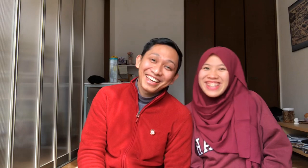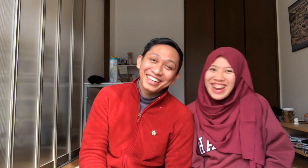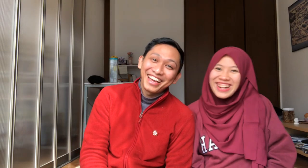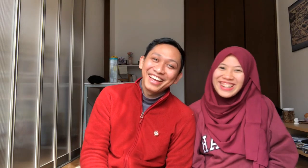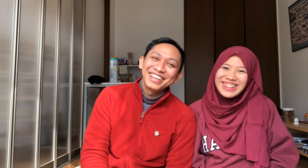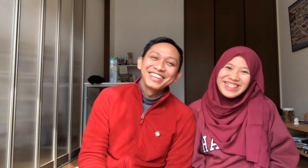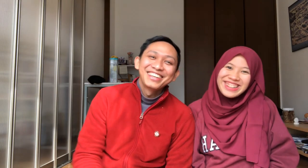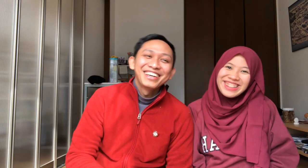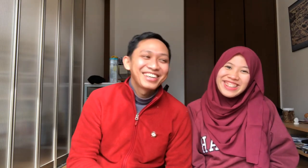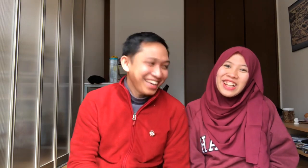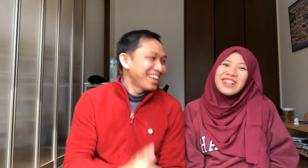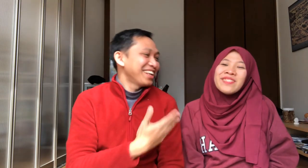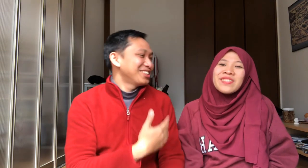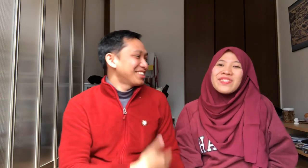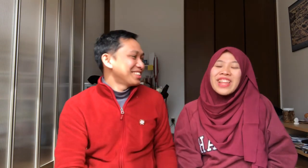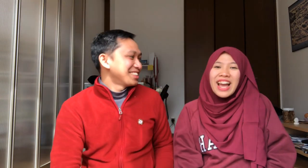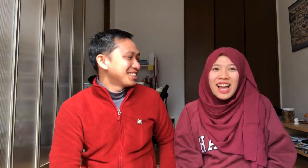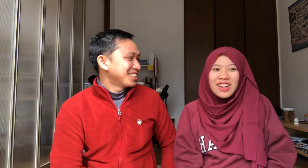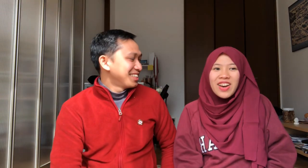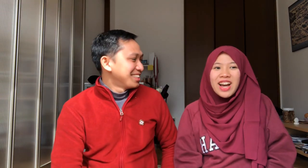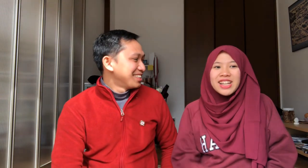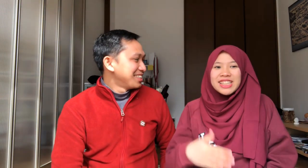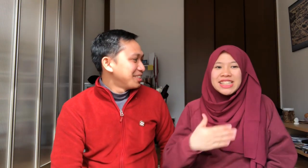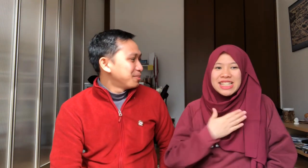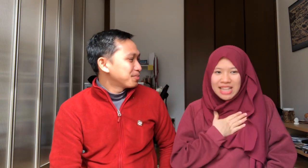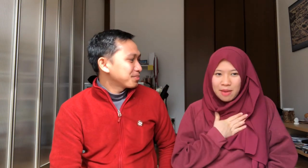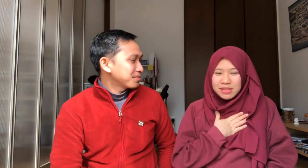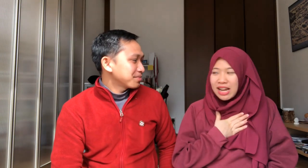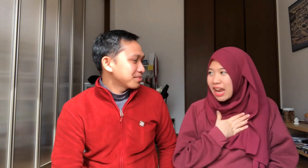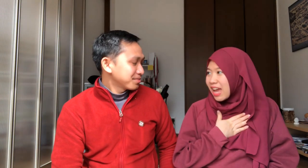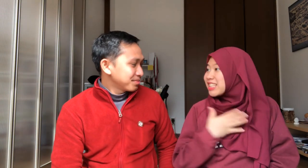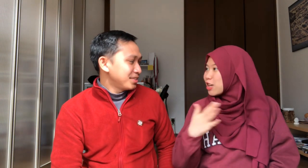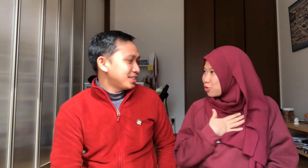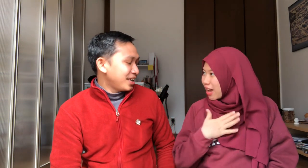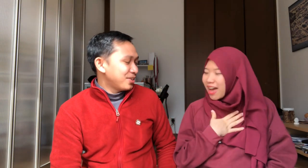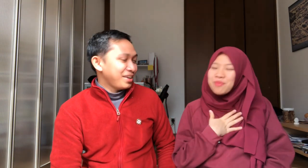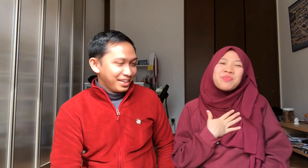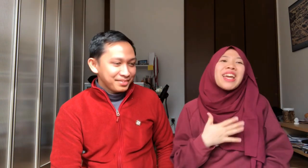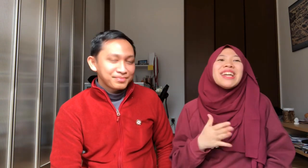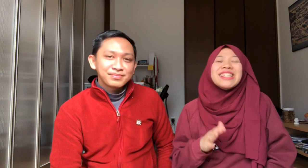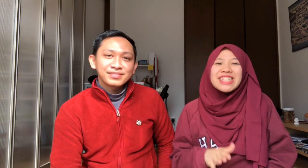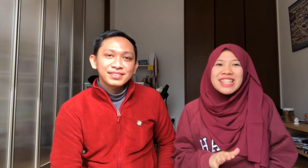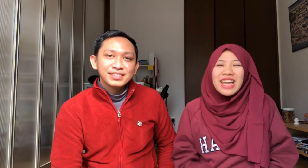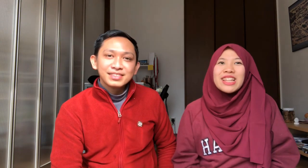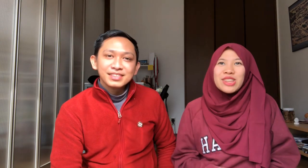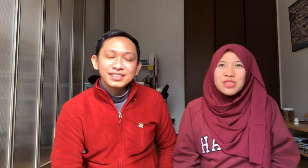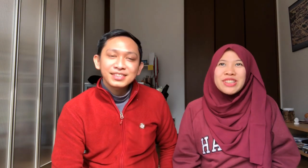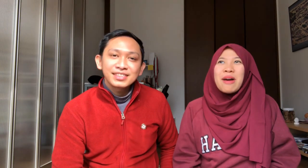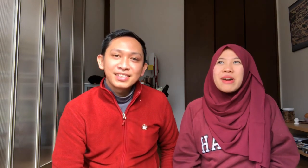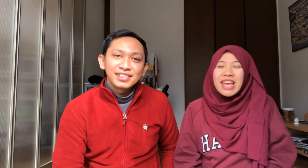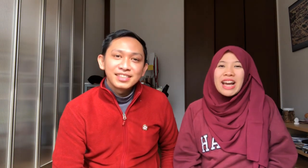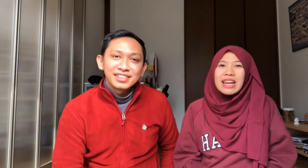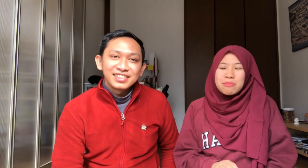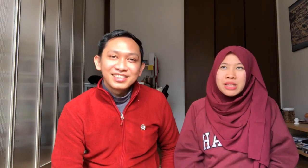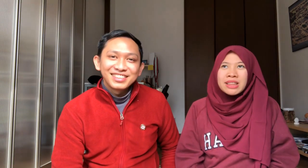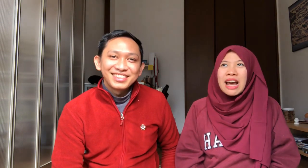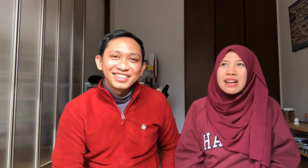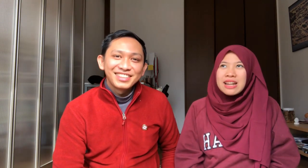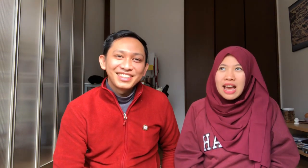share Oke, lanjut Kalau, bisa misalnya ya Disa dulu ya Disa itu namanya agar ribet Karena,